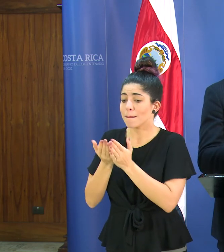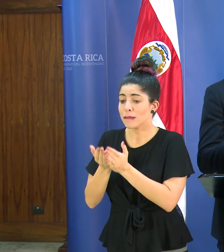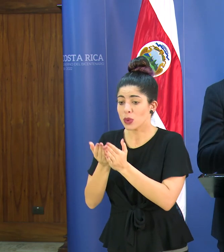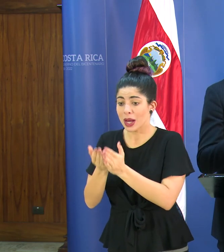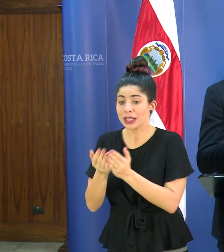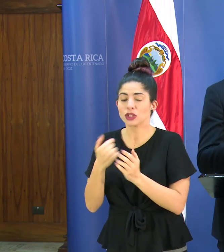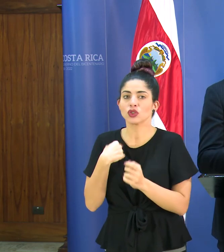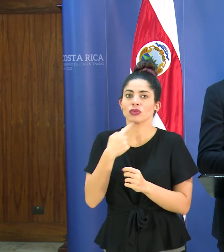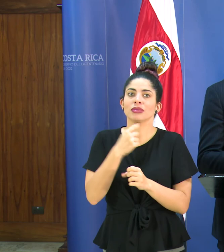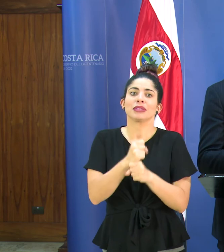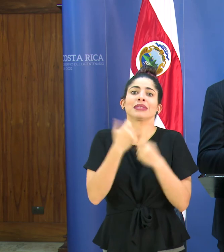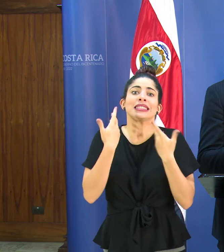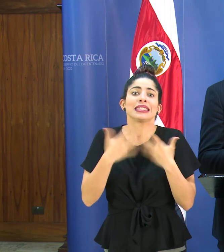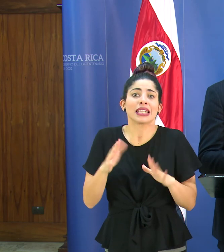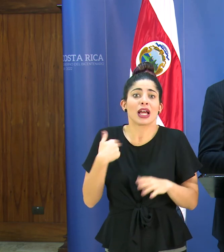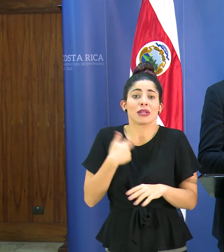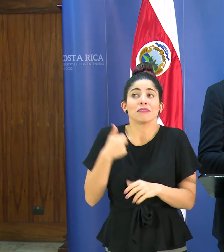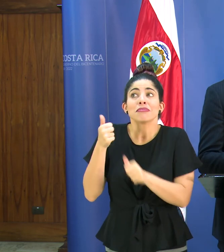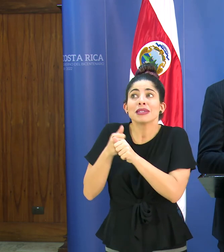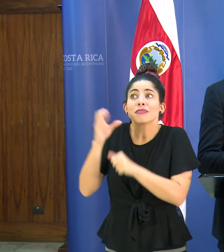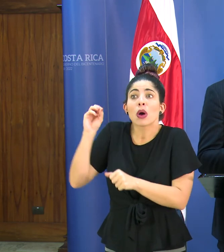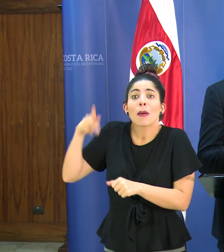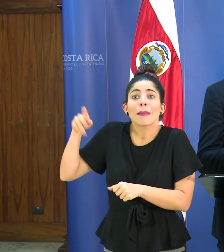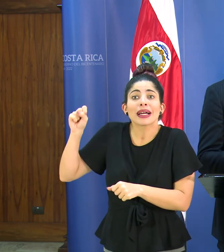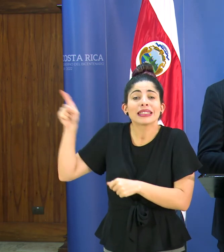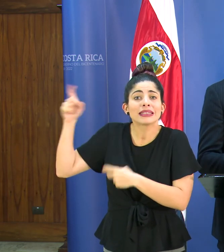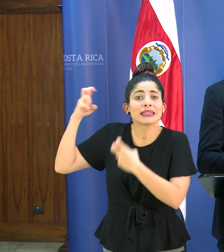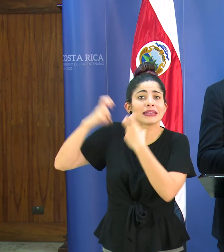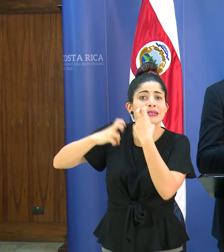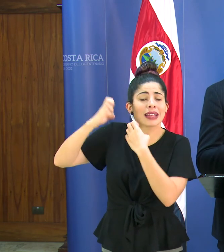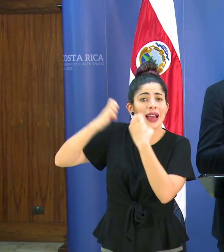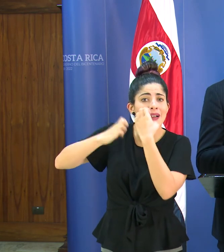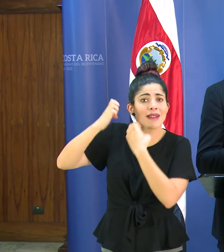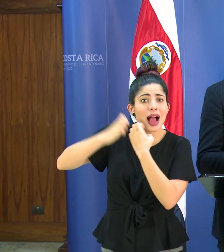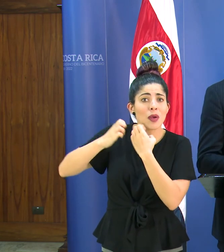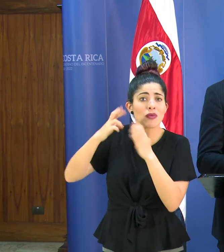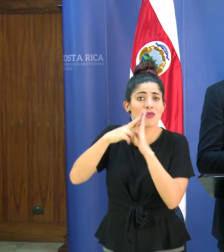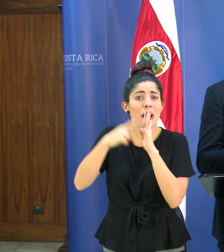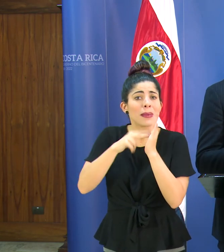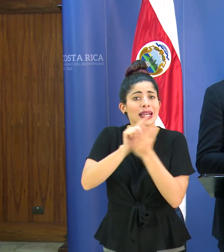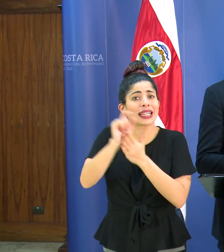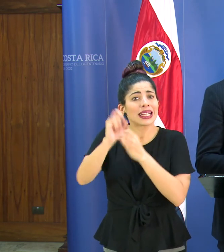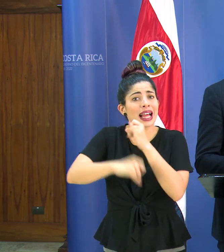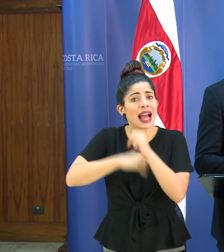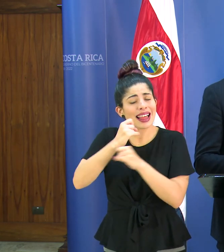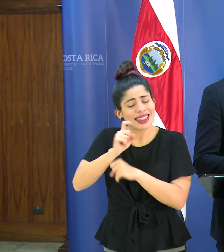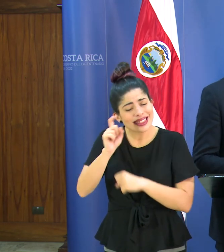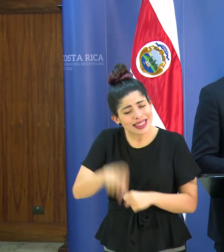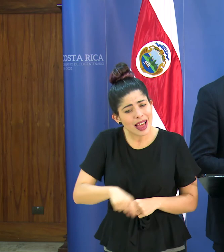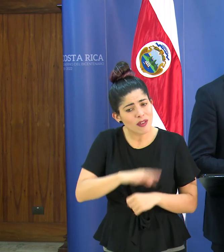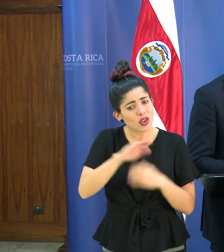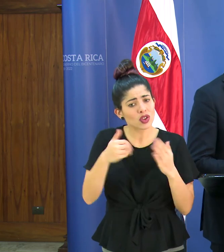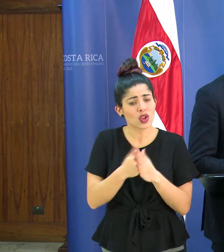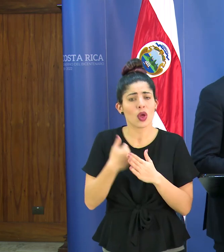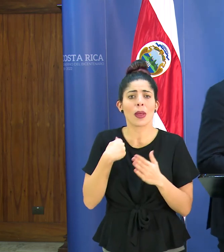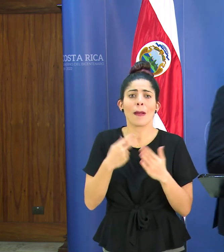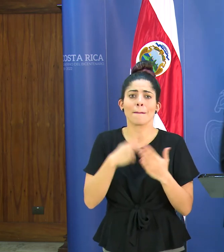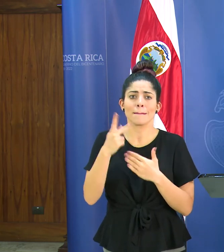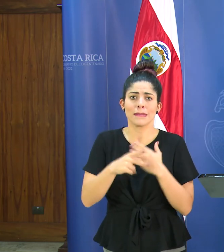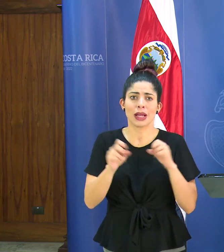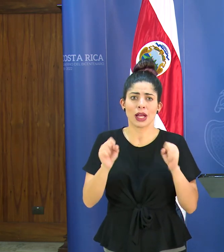los aseguro porque eso hemos sido evaluados por la misma OPS por obligación por reglamento sanitario internacional tienen que tener planes de contingencia multi amenaza